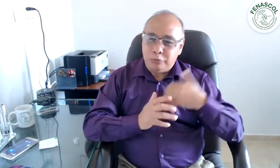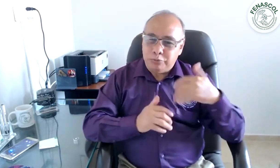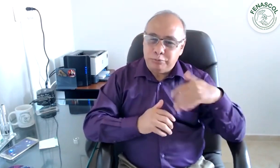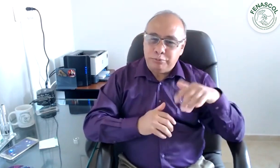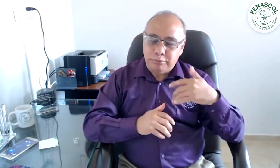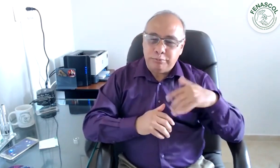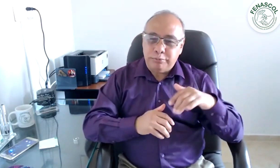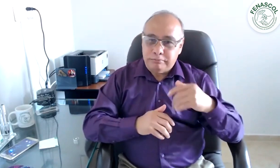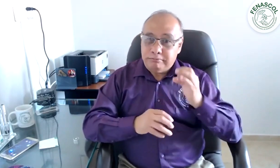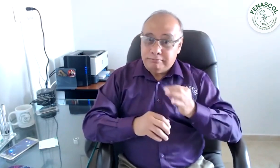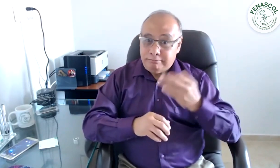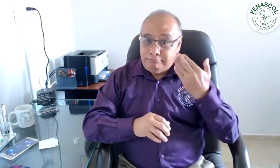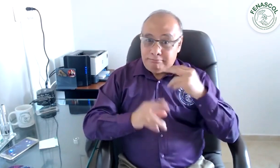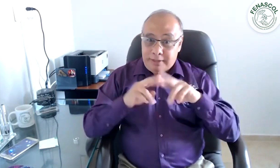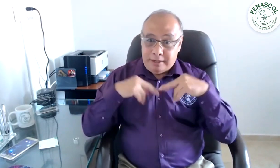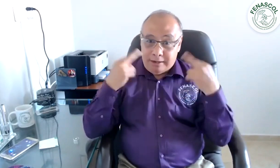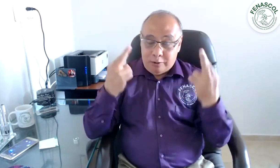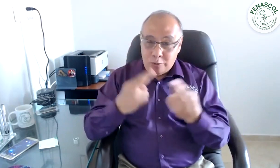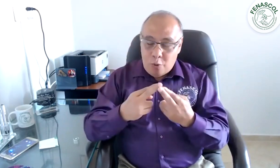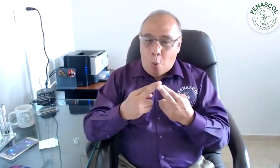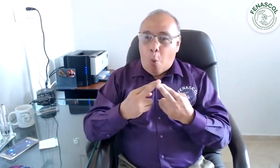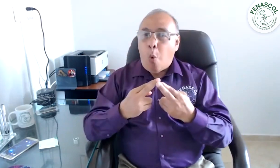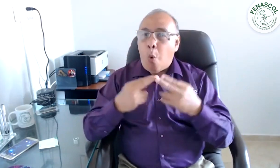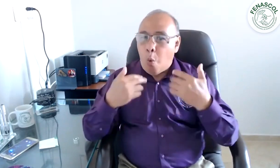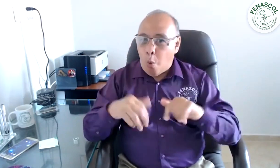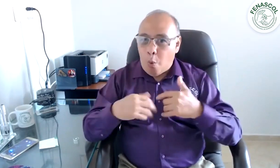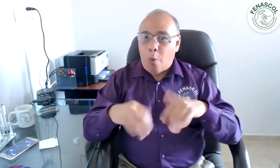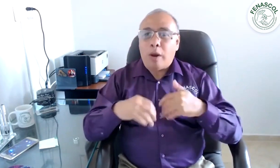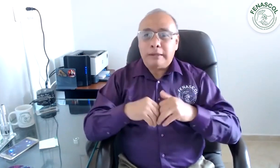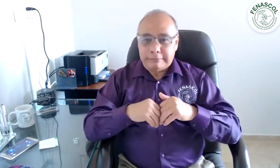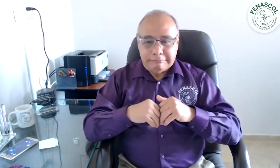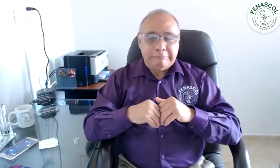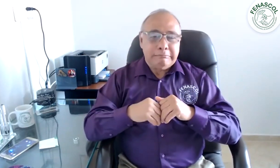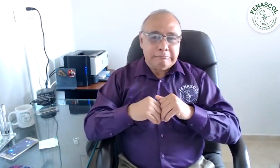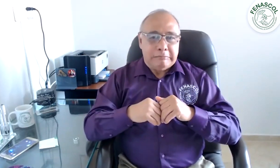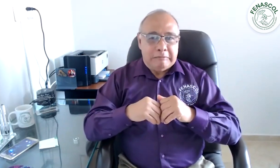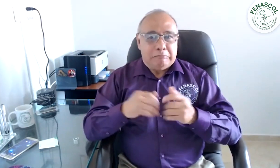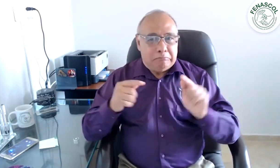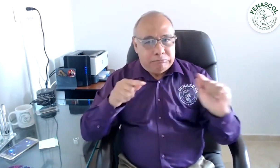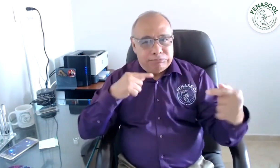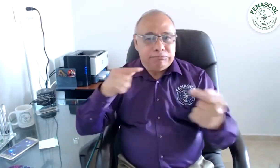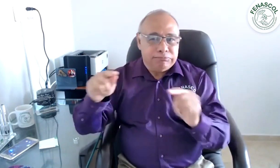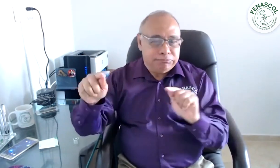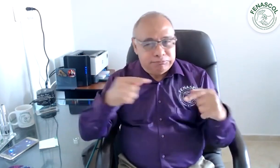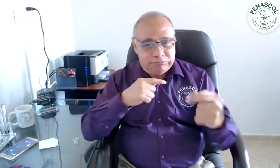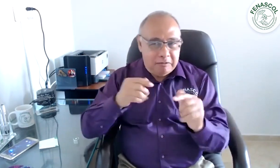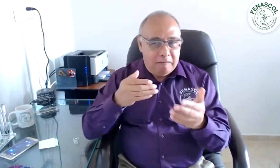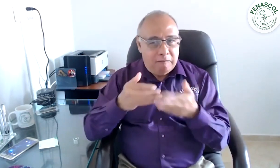pregunta, es verdad, la reunión que sostuvimos no fue nada fácil, hubo algunos